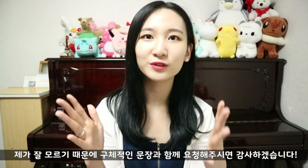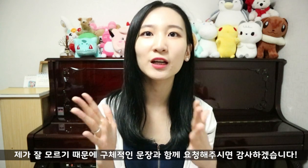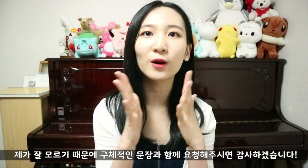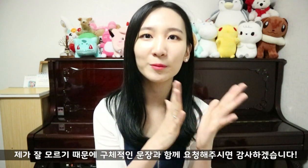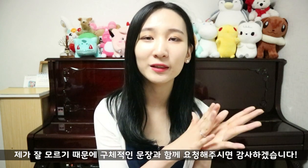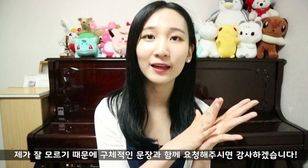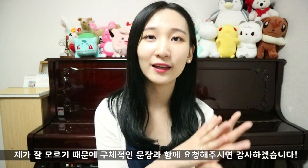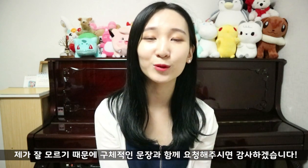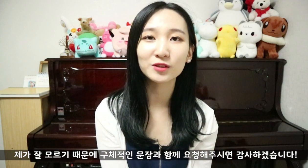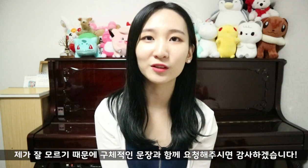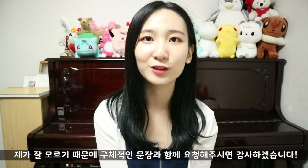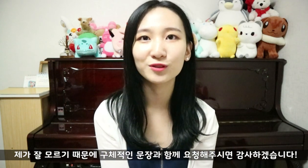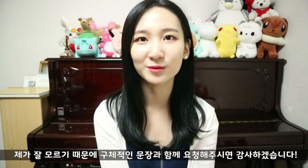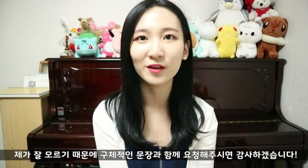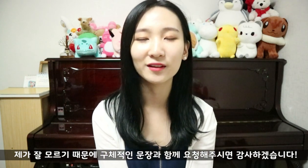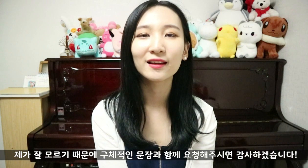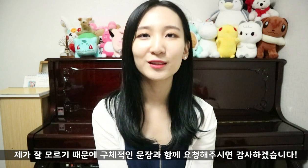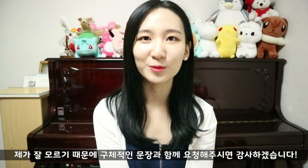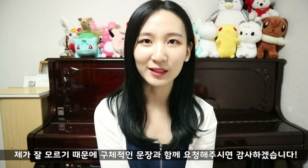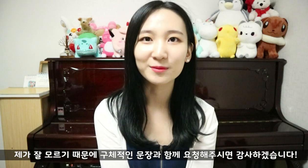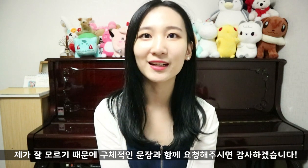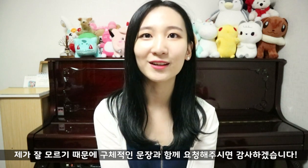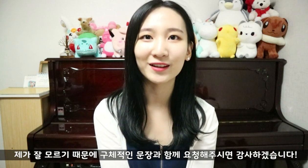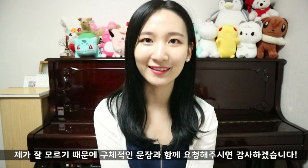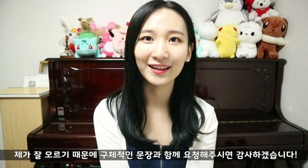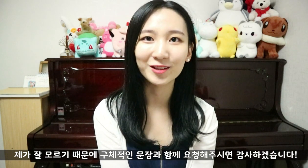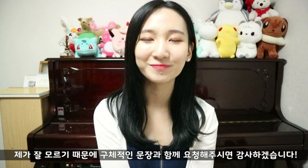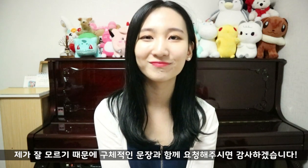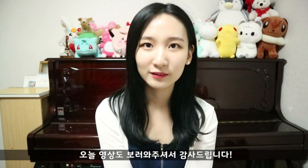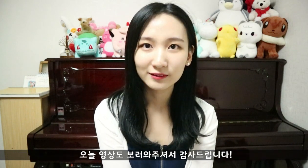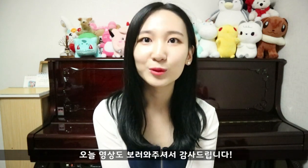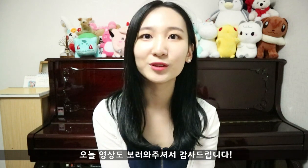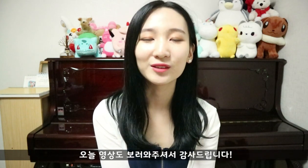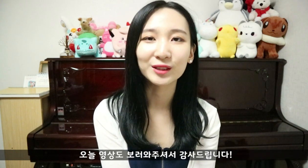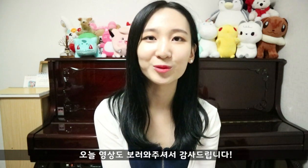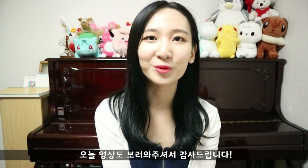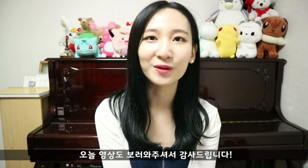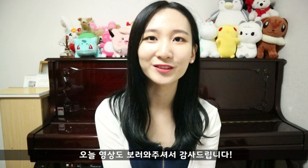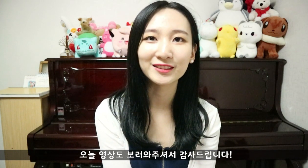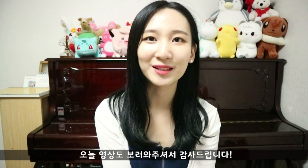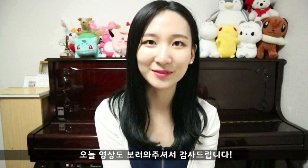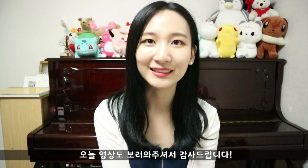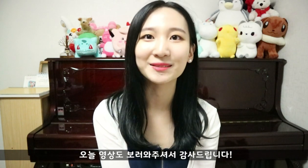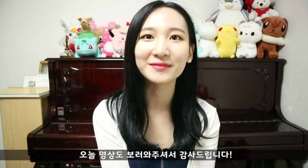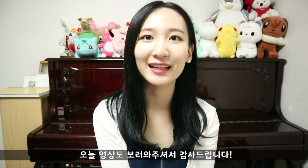문장과 함께 요청을 해주시면 정말 감사할 것 같아요. 오늘 영상도 보러와주셔서 감사드립니다.